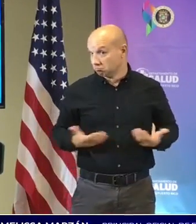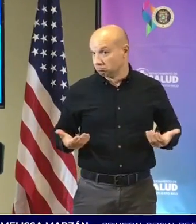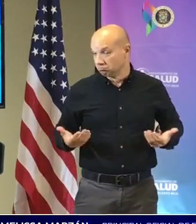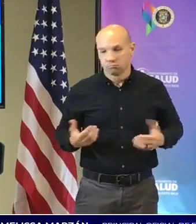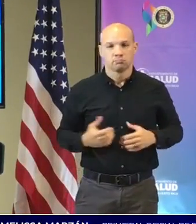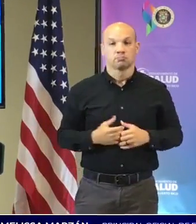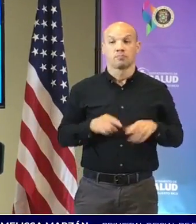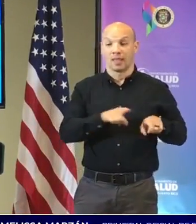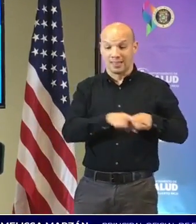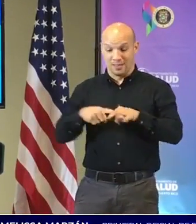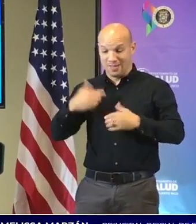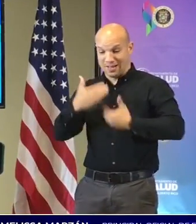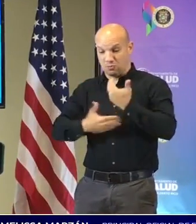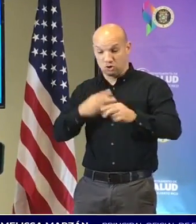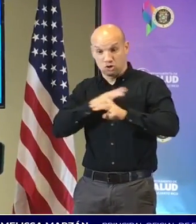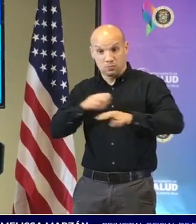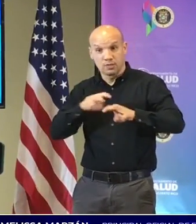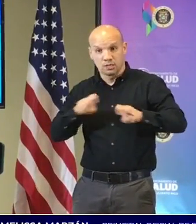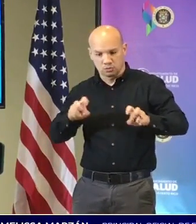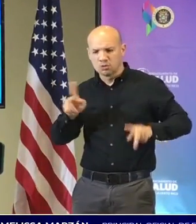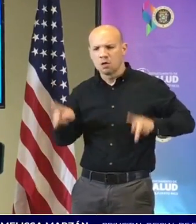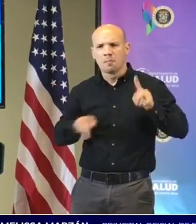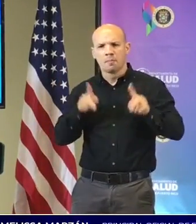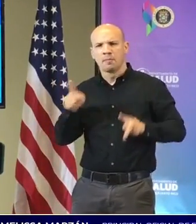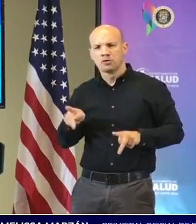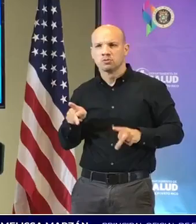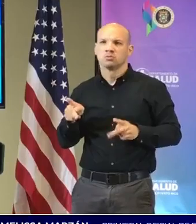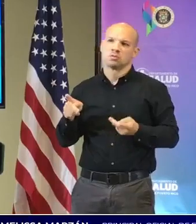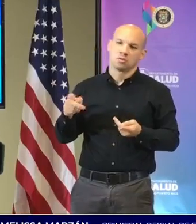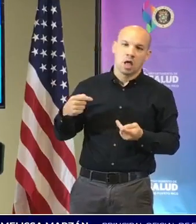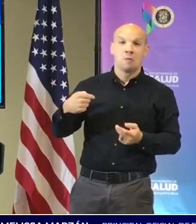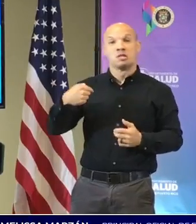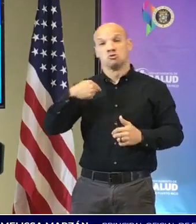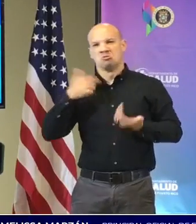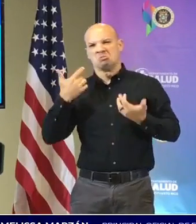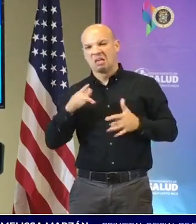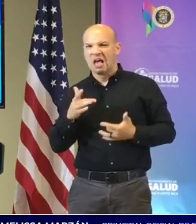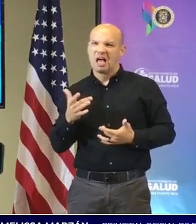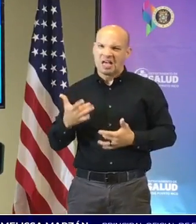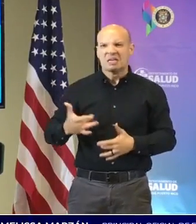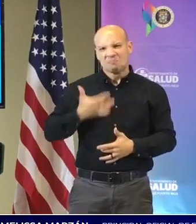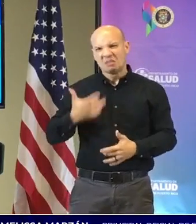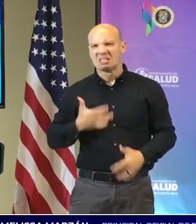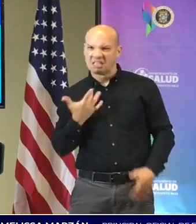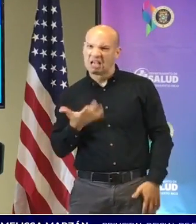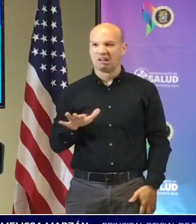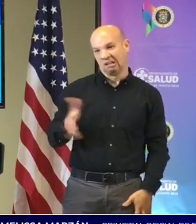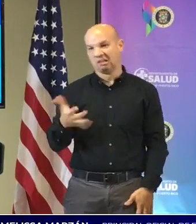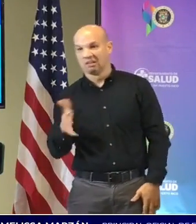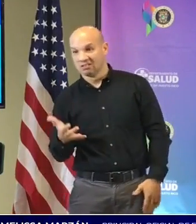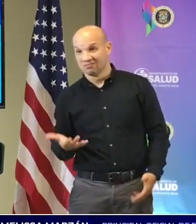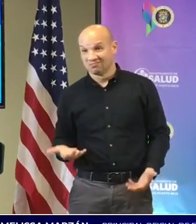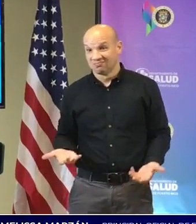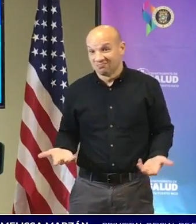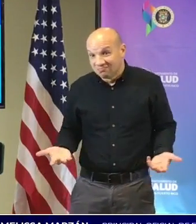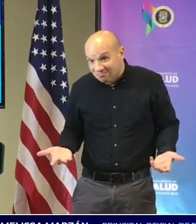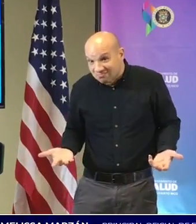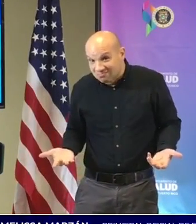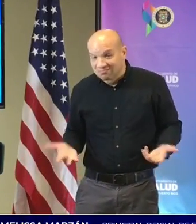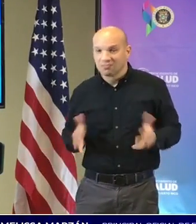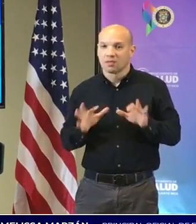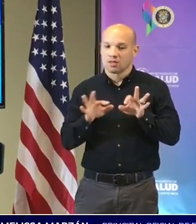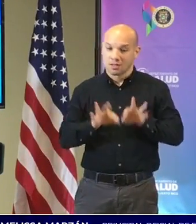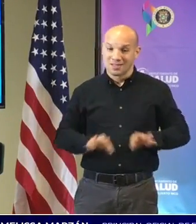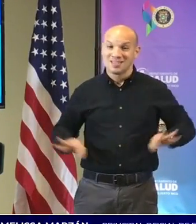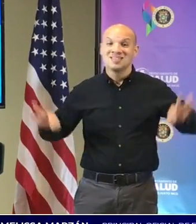ese proceso de investigación sabemos de personas que me dijeron bueno pues yo fui con síntomas así que esto es importante